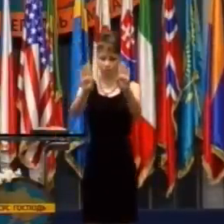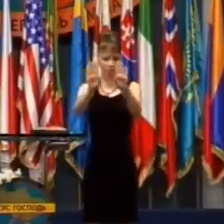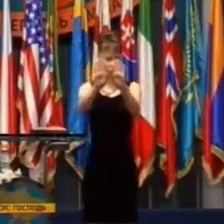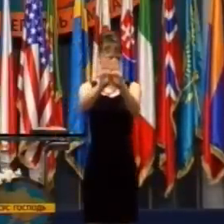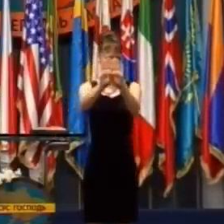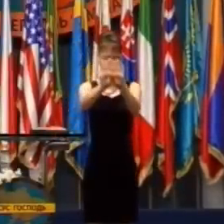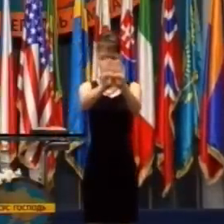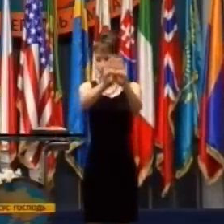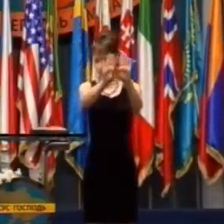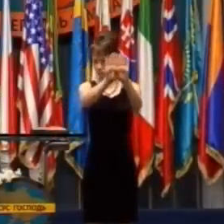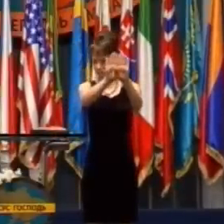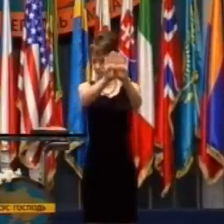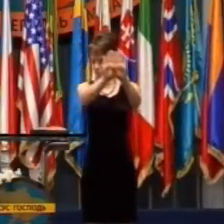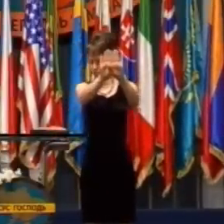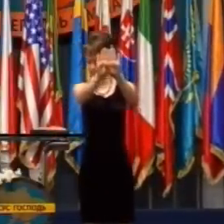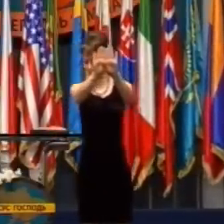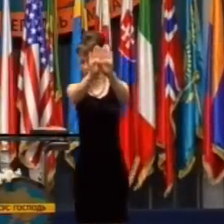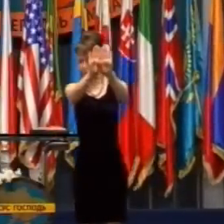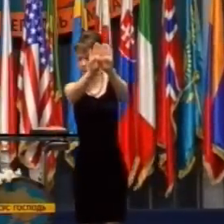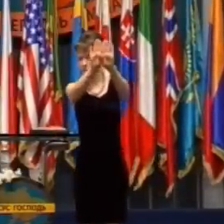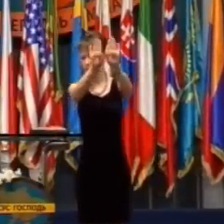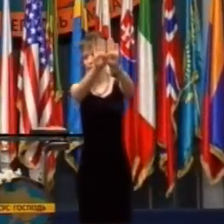Panva bola pokopé,